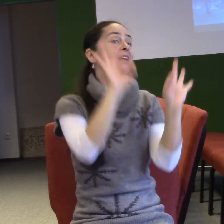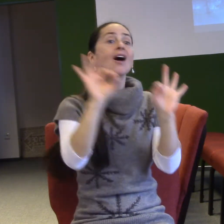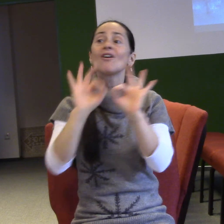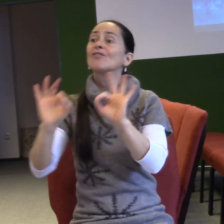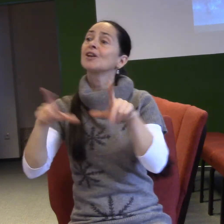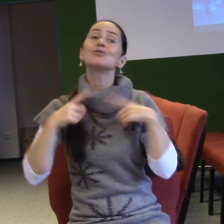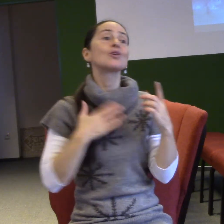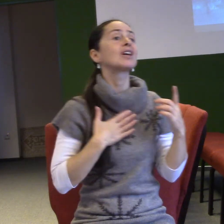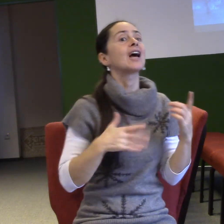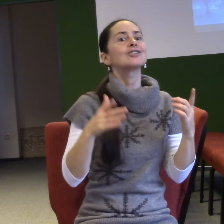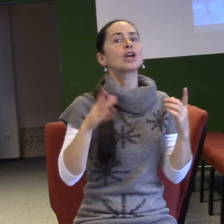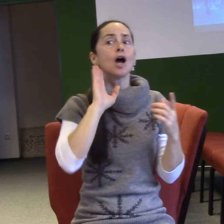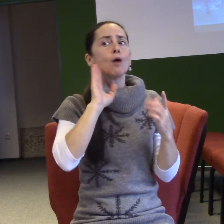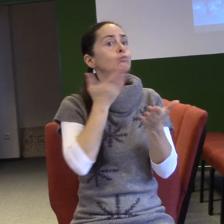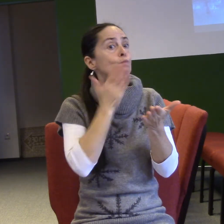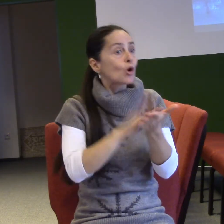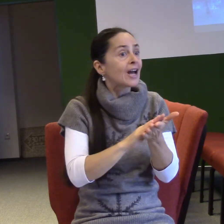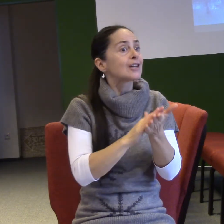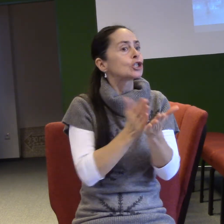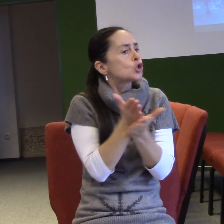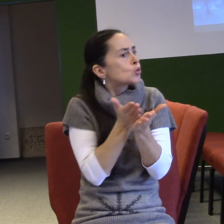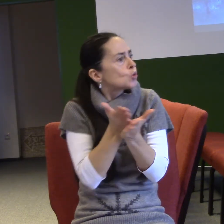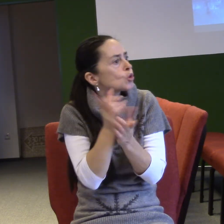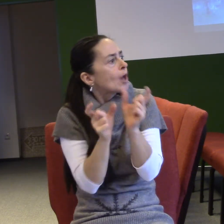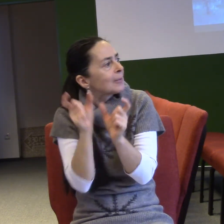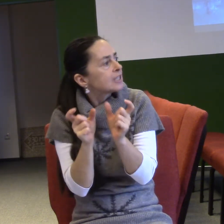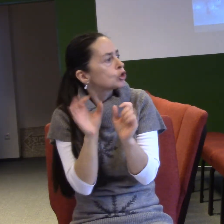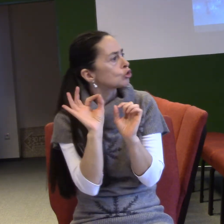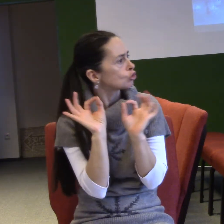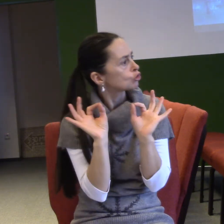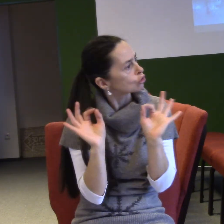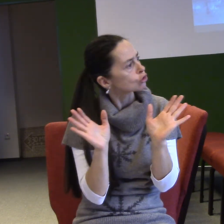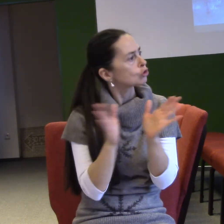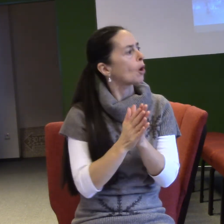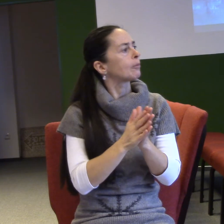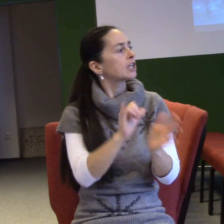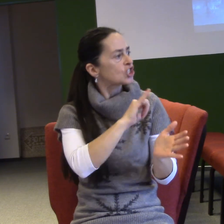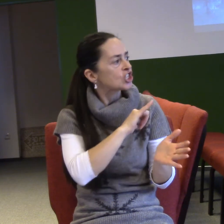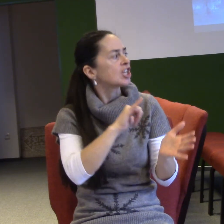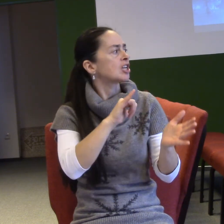Děkujeme ti, Pane Ježíši, že tvoje krev vytekla za každý náš hřích a že žádný náš nedostatek,